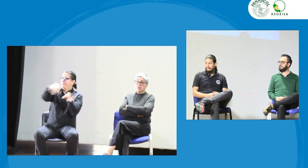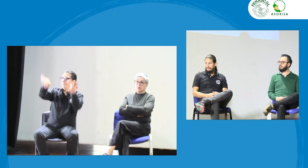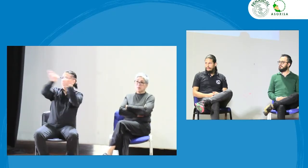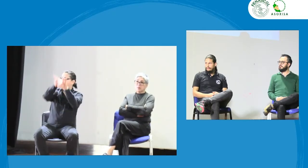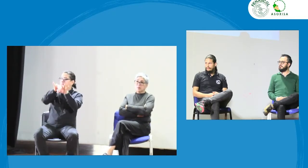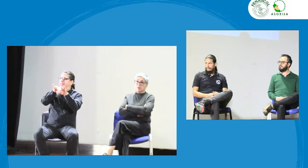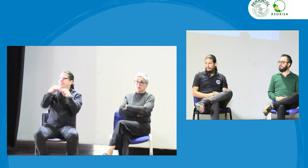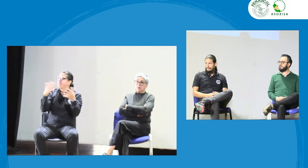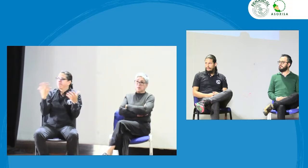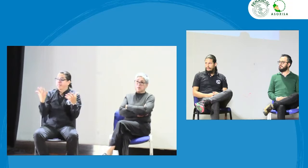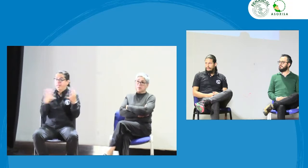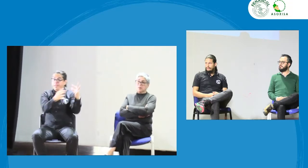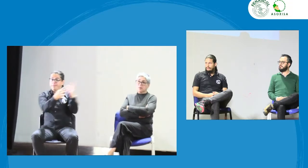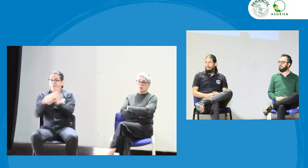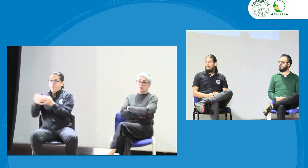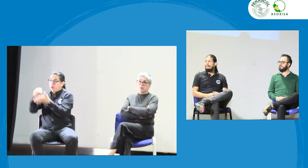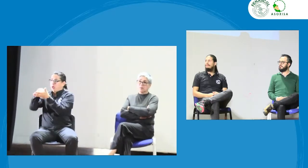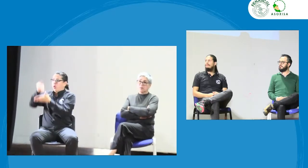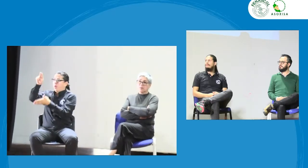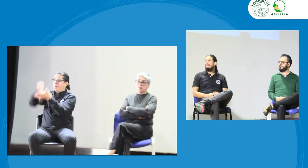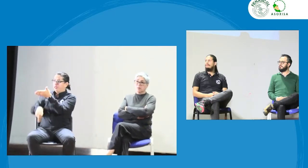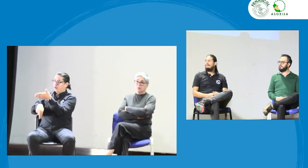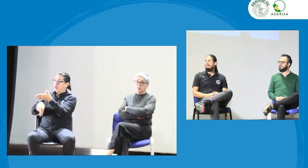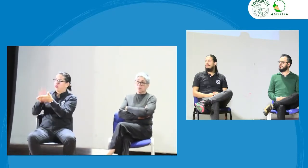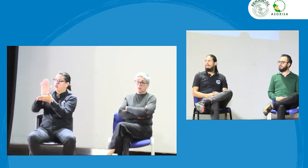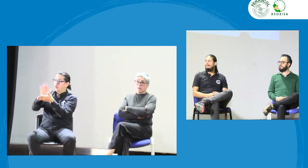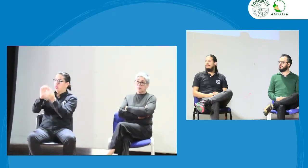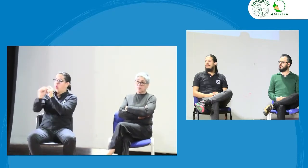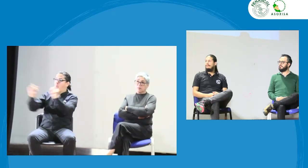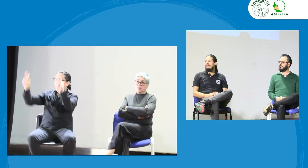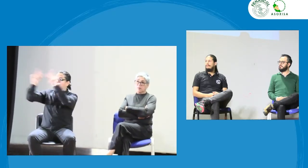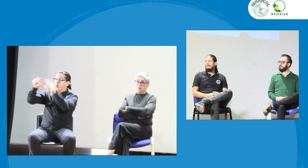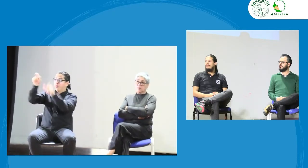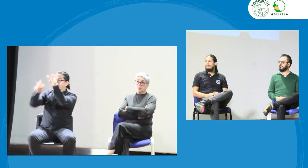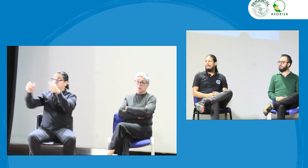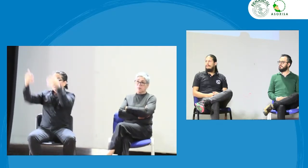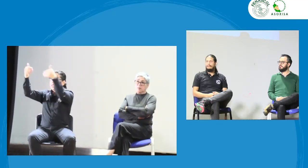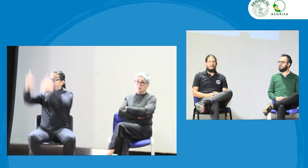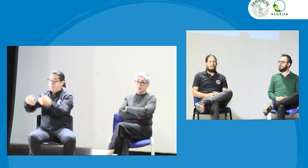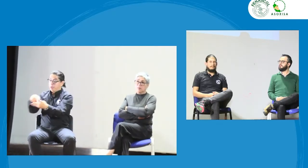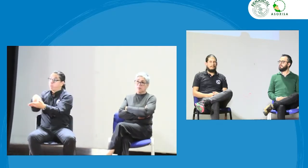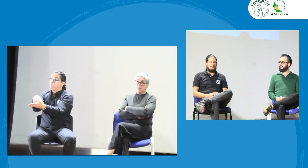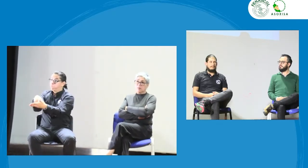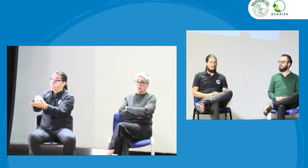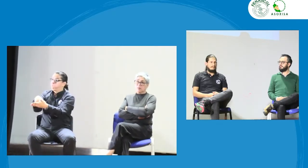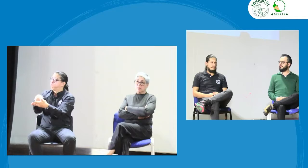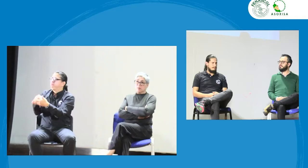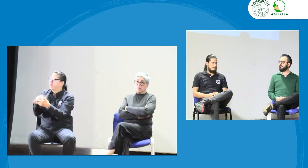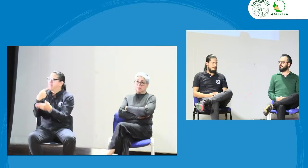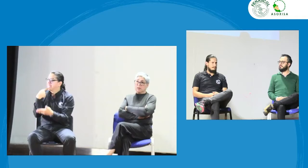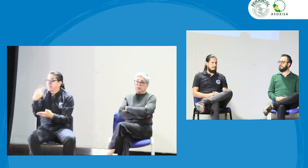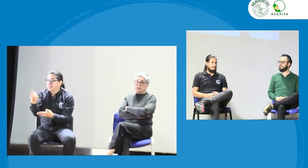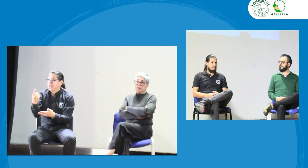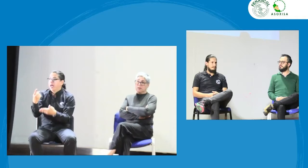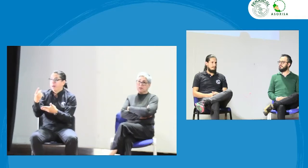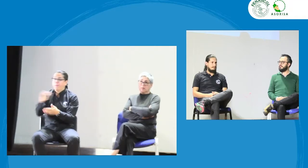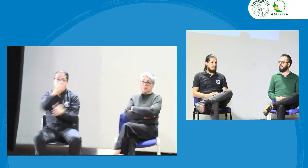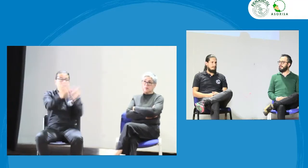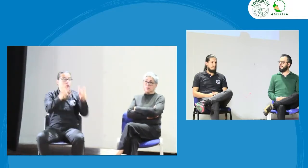los ciclos profesionales. Y de acuerdo a la convención de la ONU, de los derechos de las personas con discapacidad,